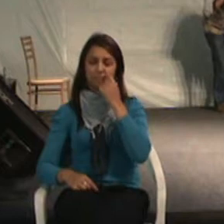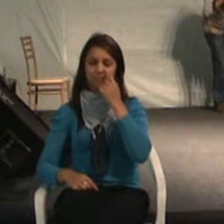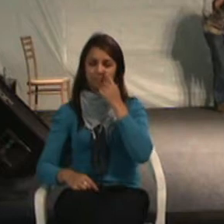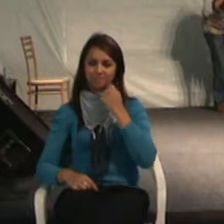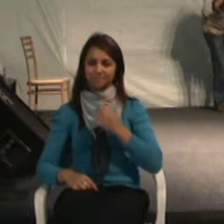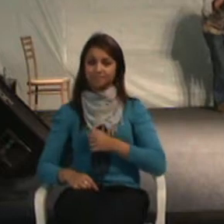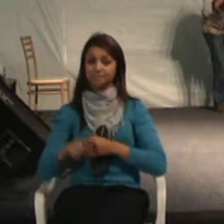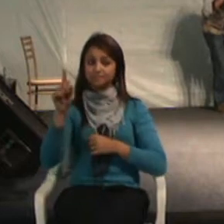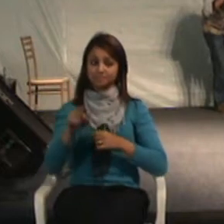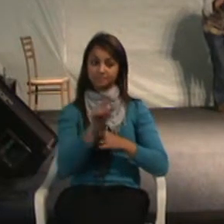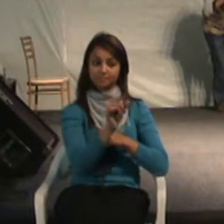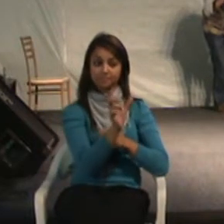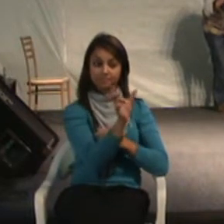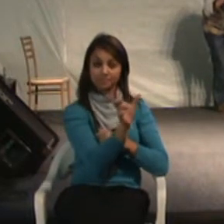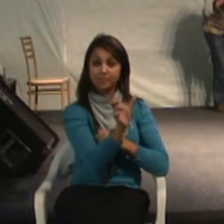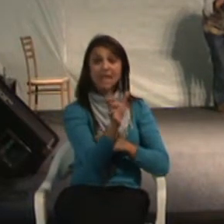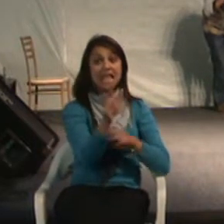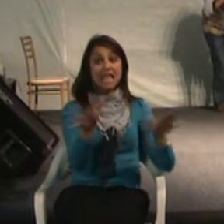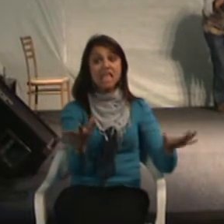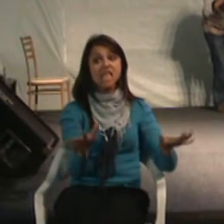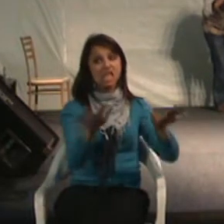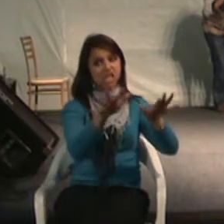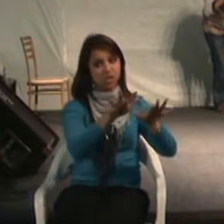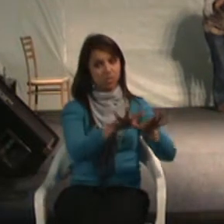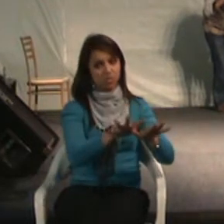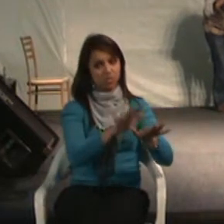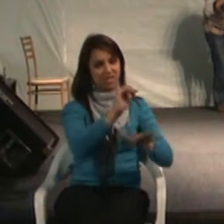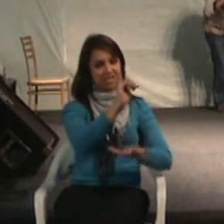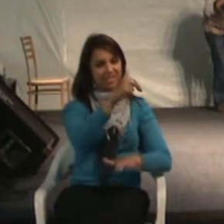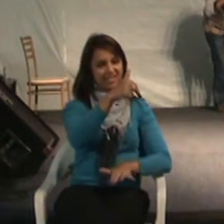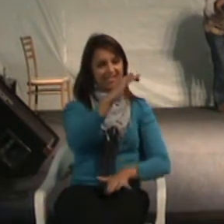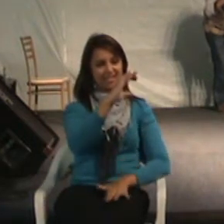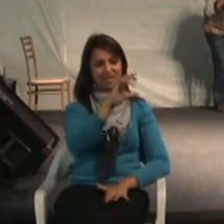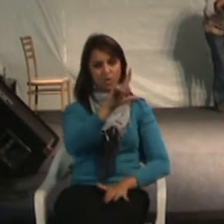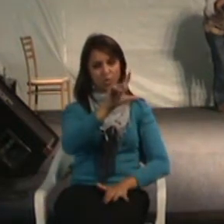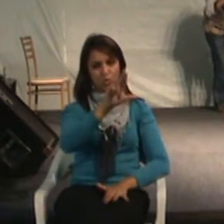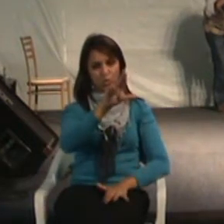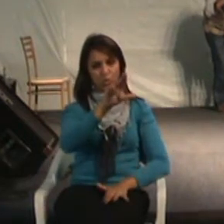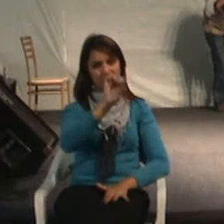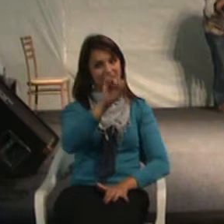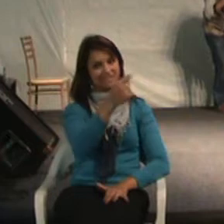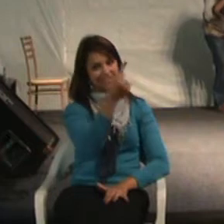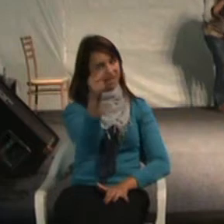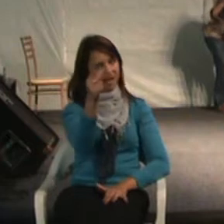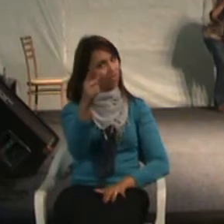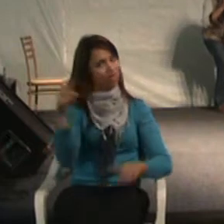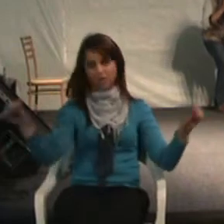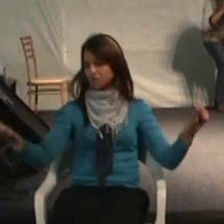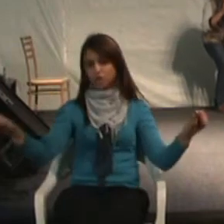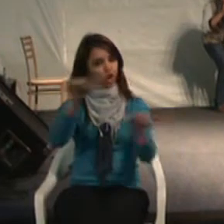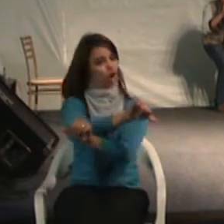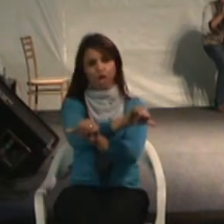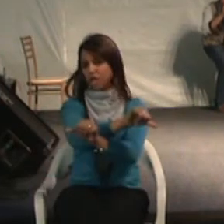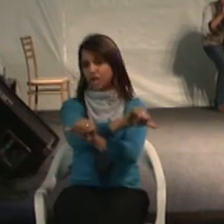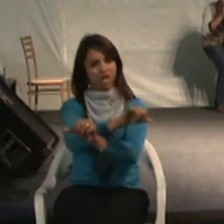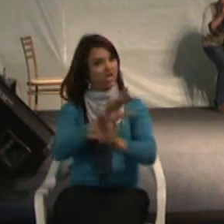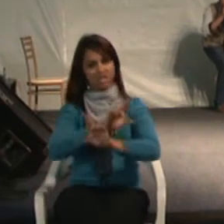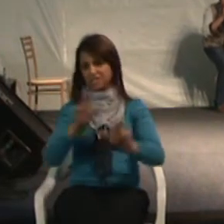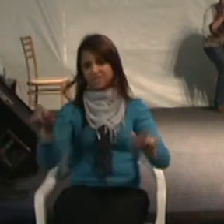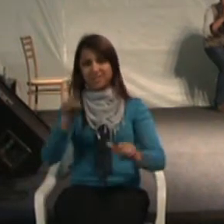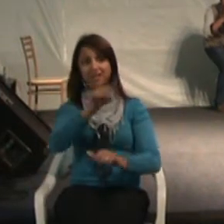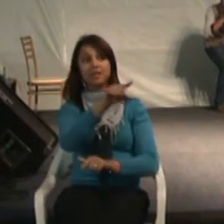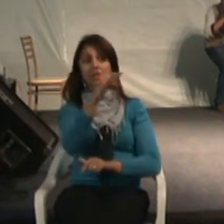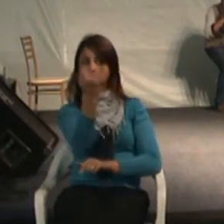No conceito de inclusão, houve uma inversão. Isso é importante para vocês